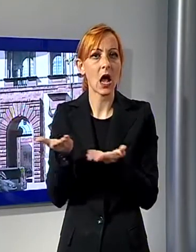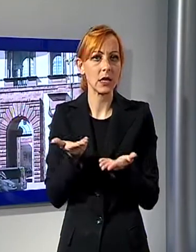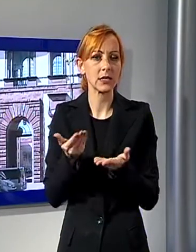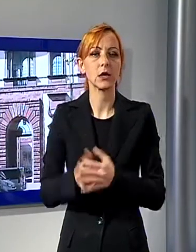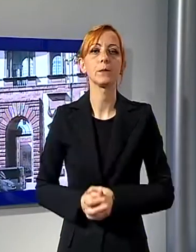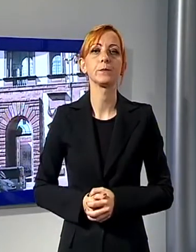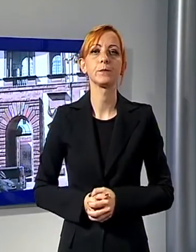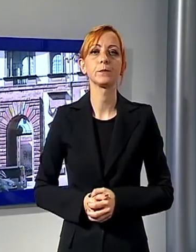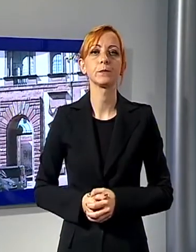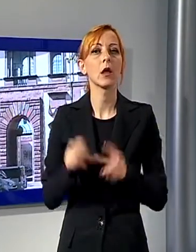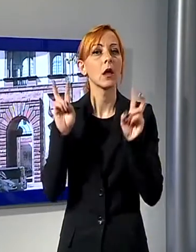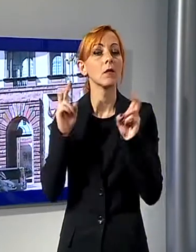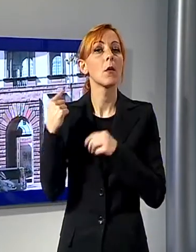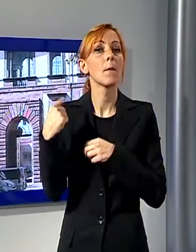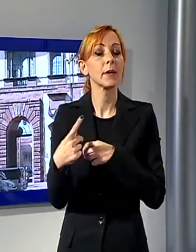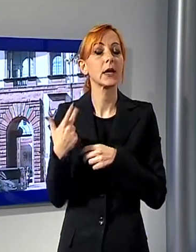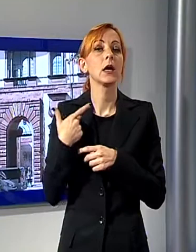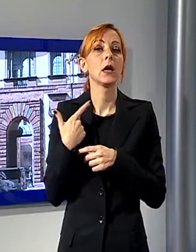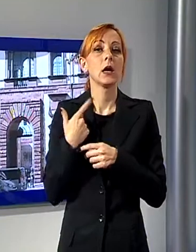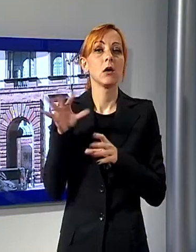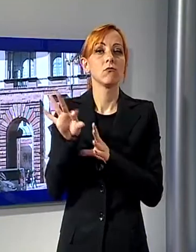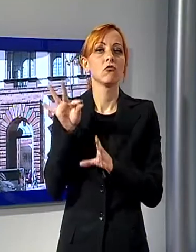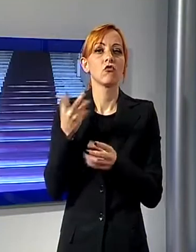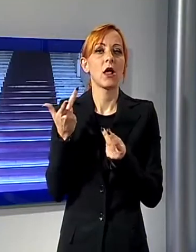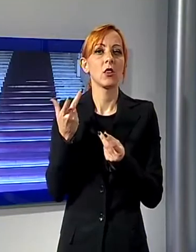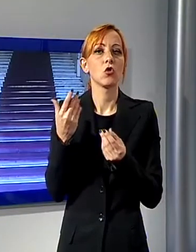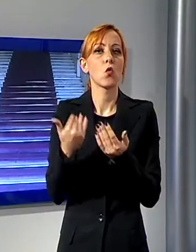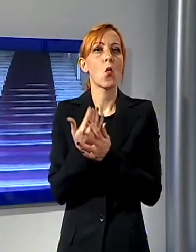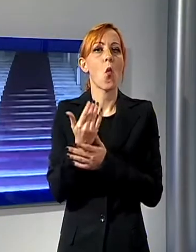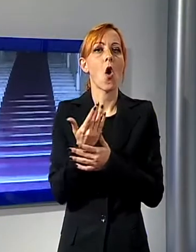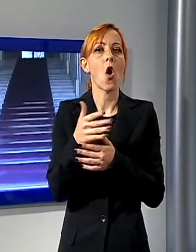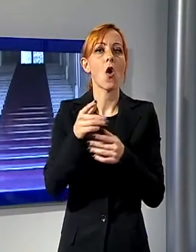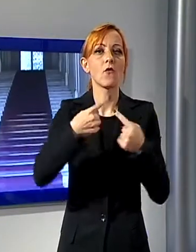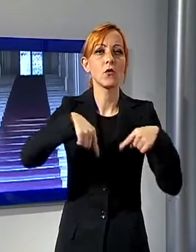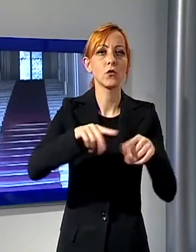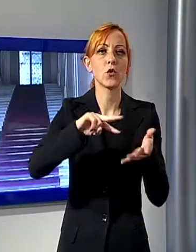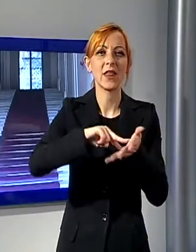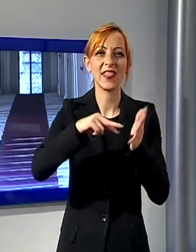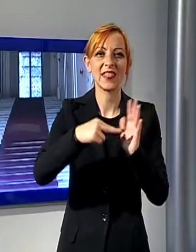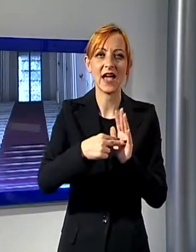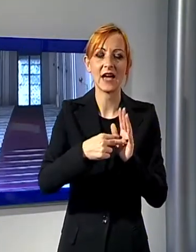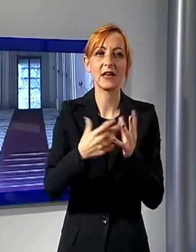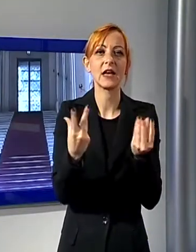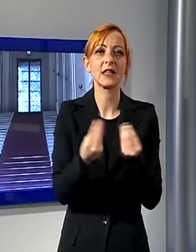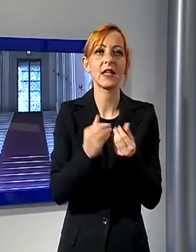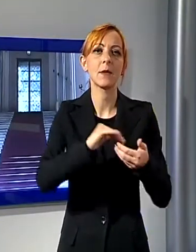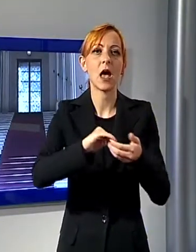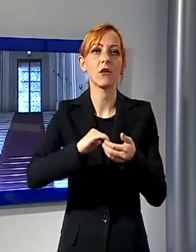deciso di costituire un tavolo tecnico tra i rappresentanti degli enti locali e delle associazioni del terzo settore, coordinato dalla